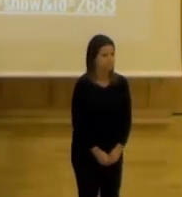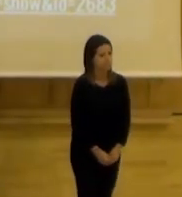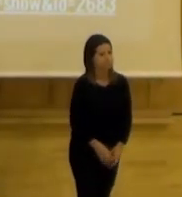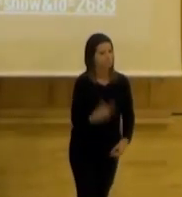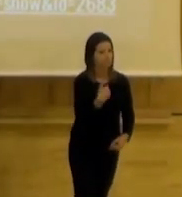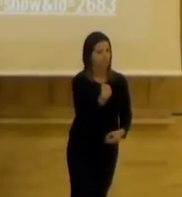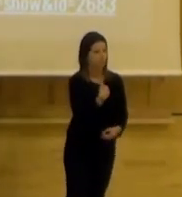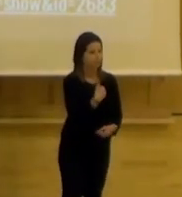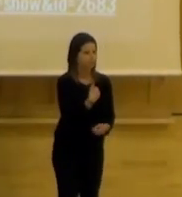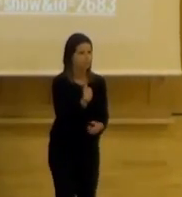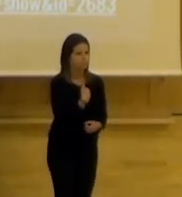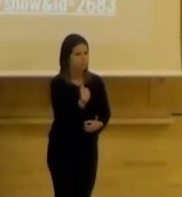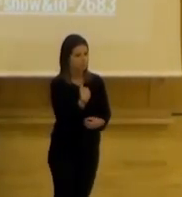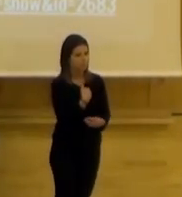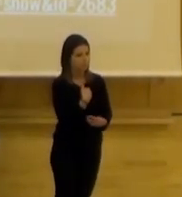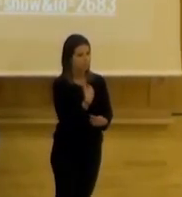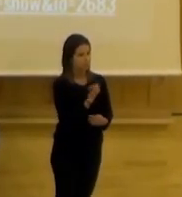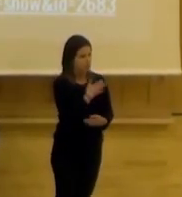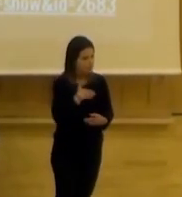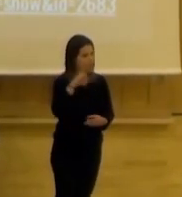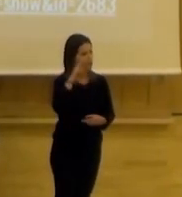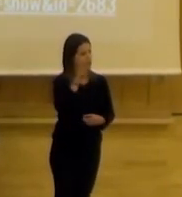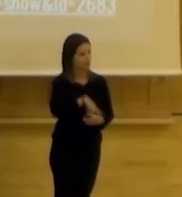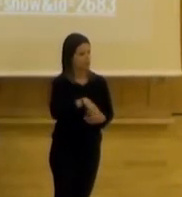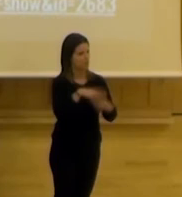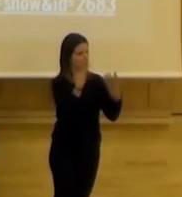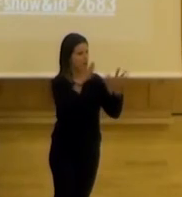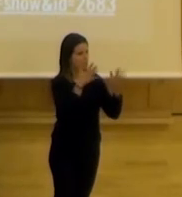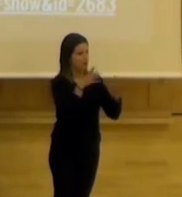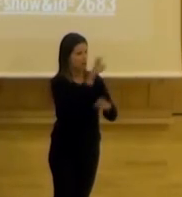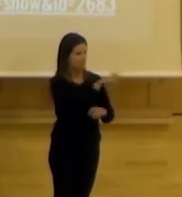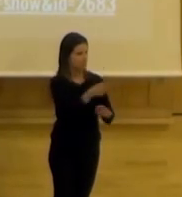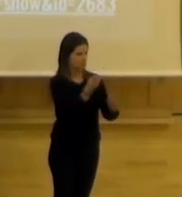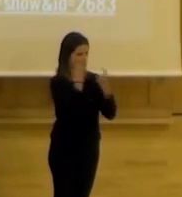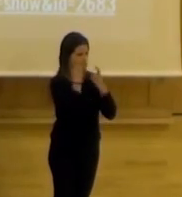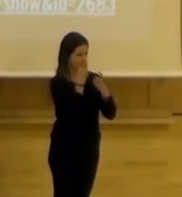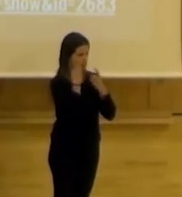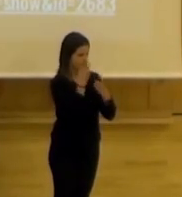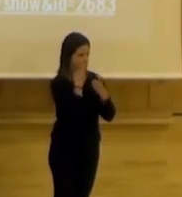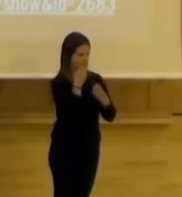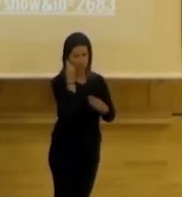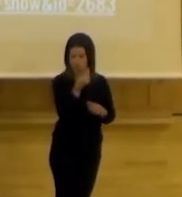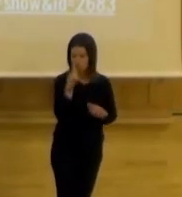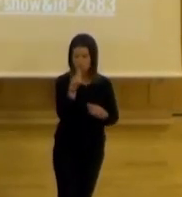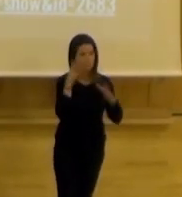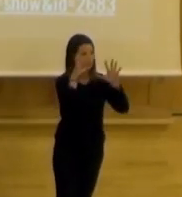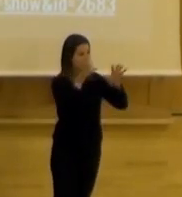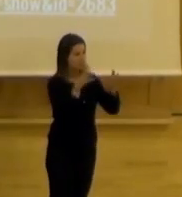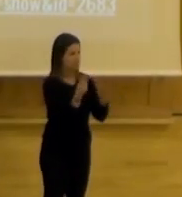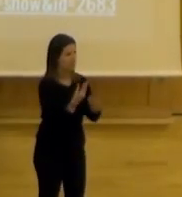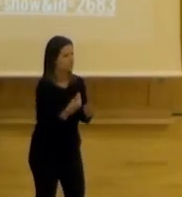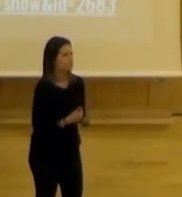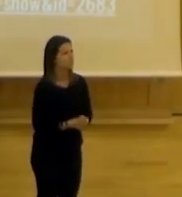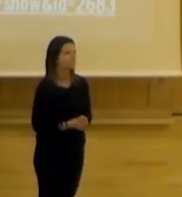yo tengo como máxima reconocer y aplaudir a quien me enseña y creo que aprendemos muchísimo